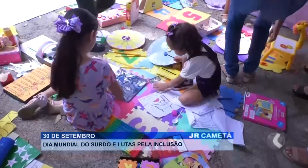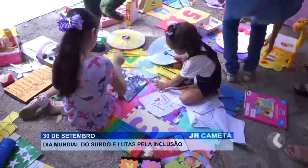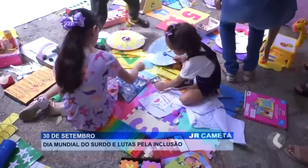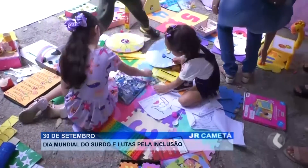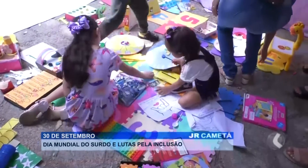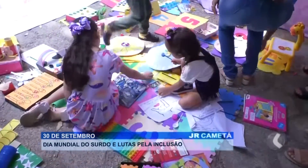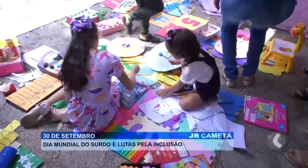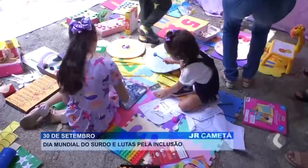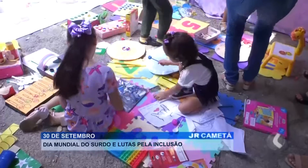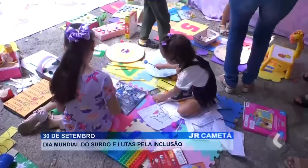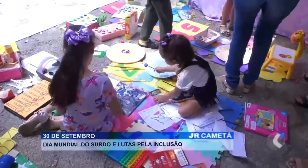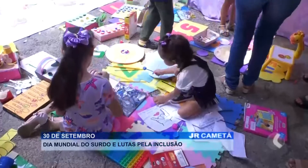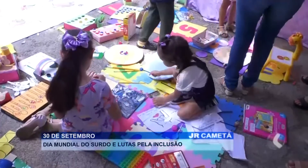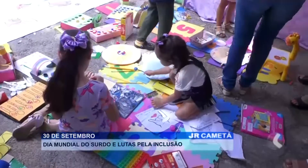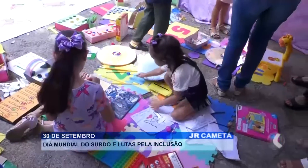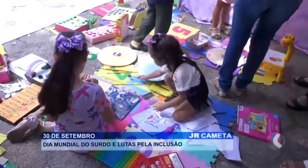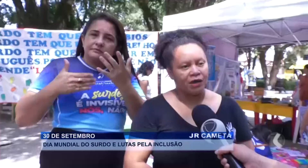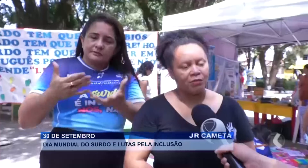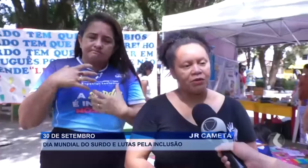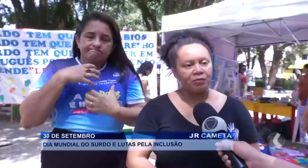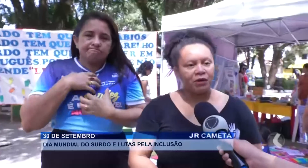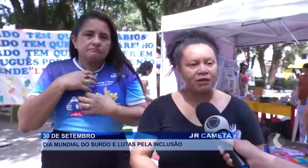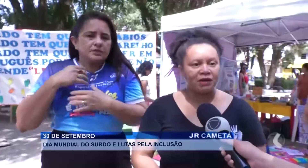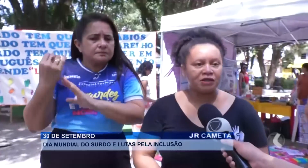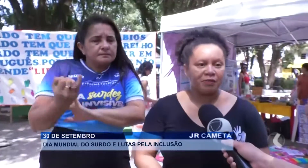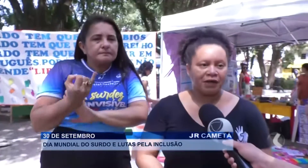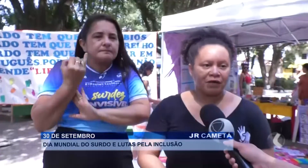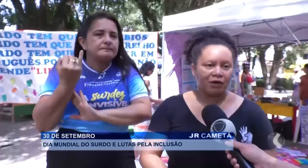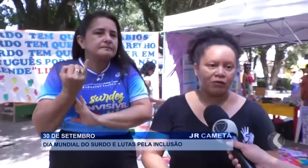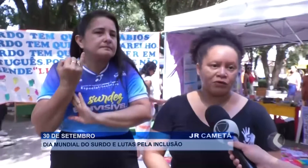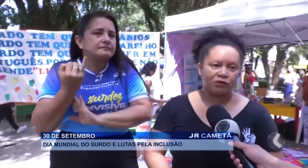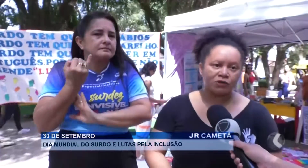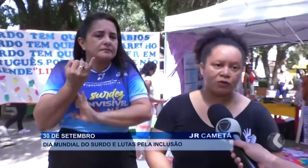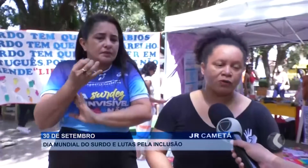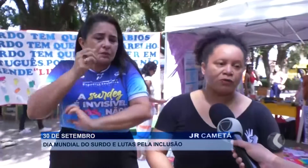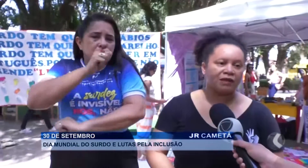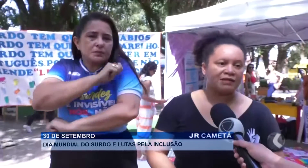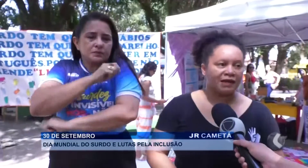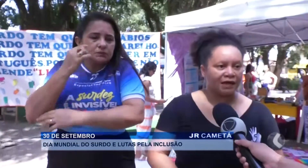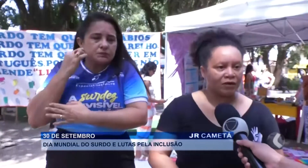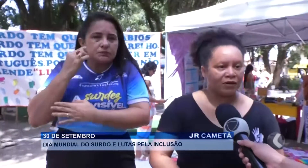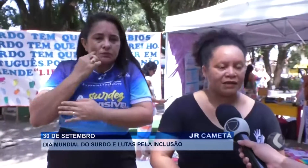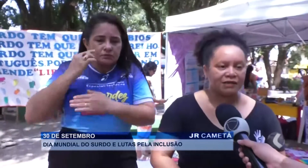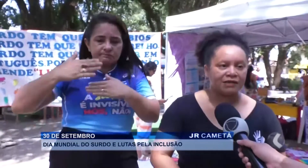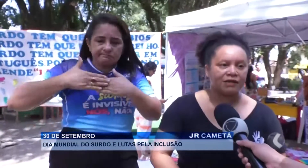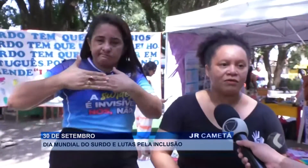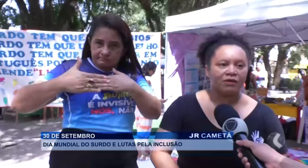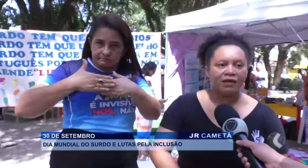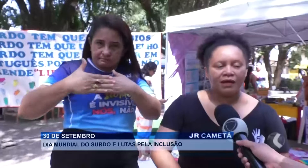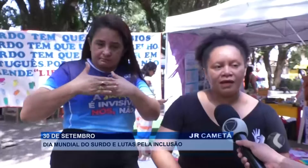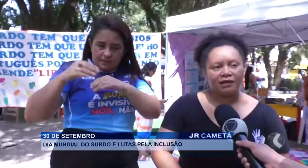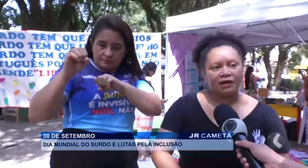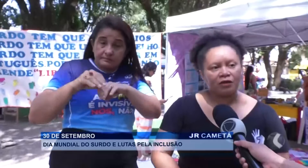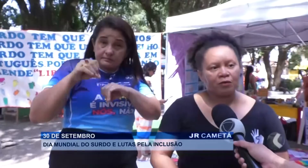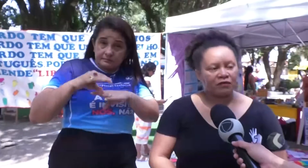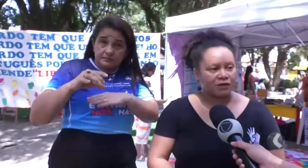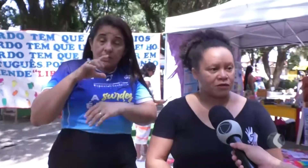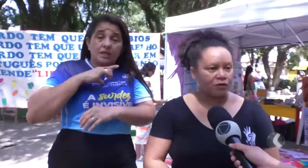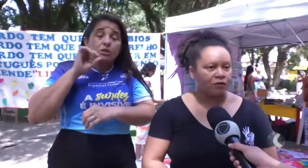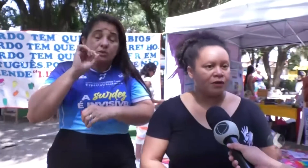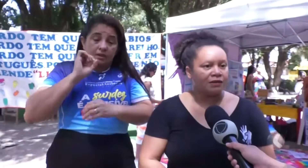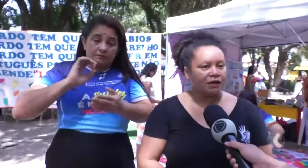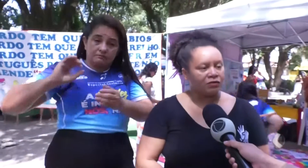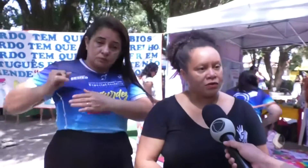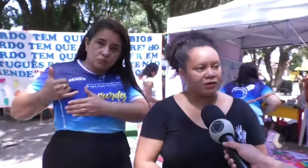da importância dessa profissão. É muito importante para que o aluno surdo, na sala regular de ensino, ele tenha o